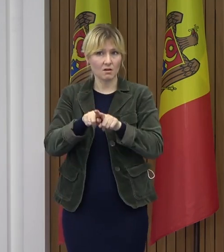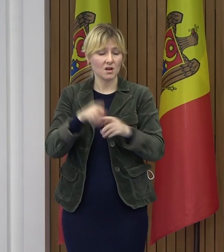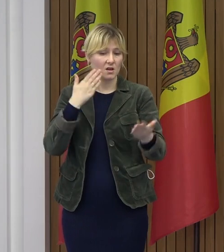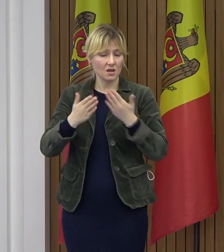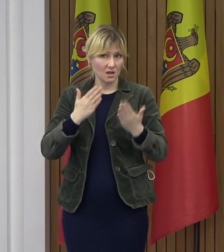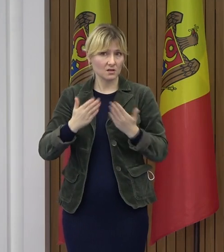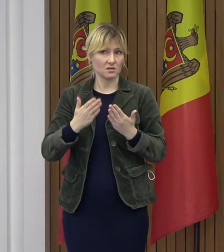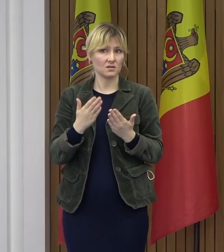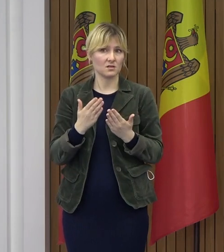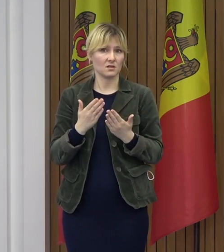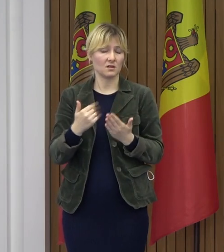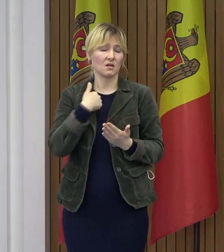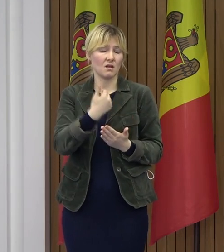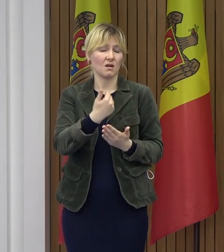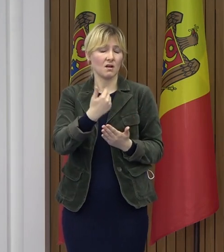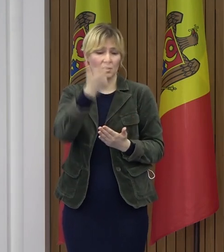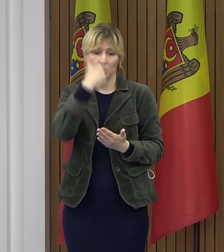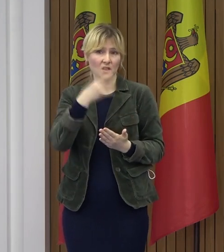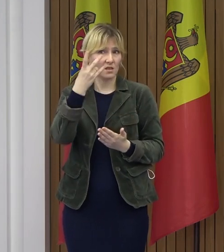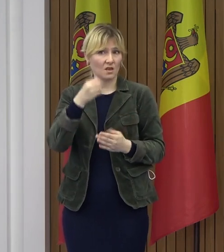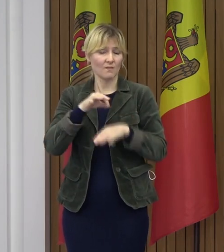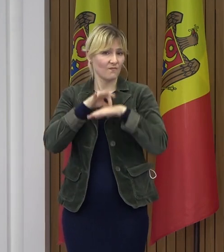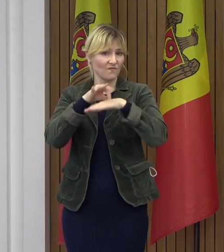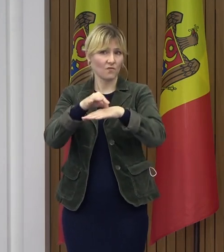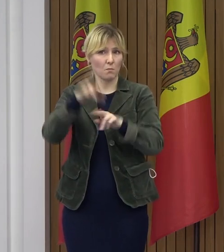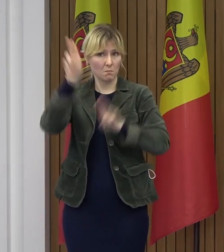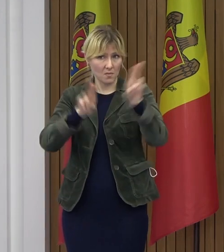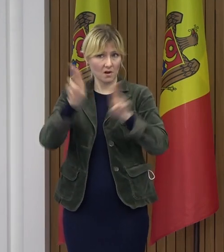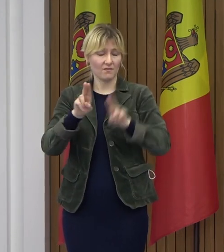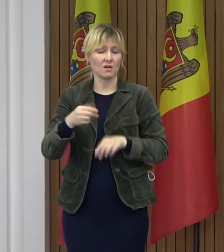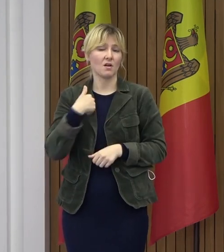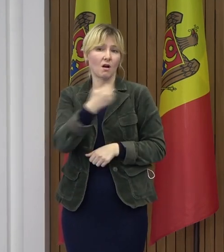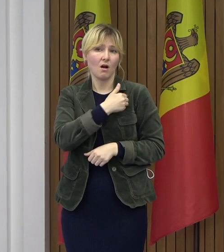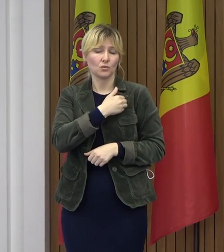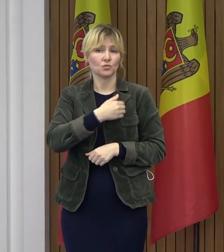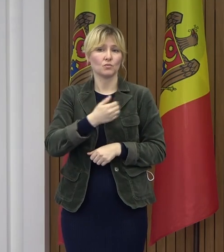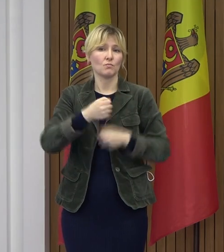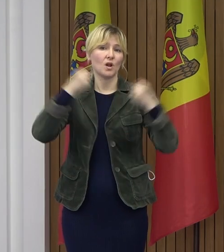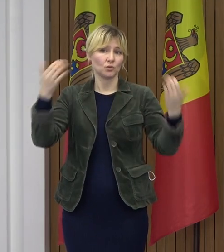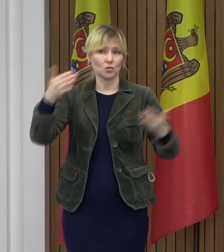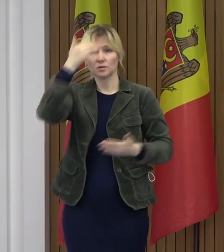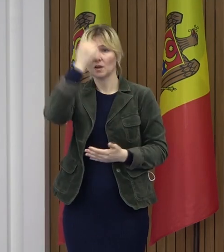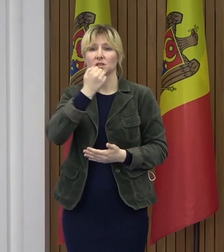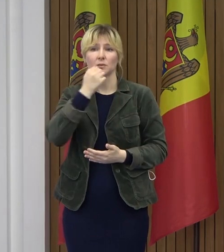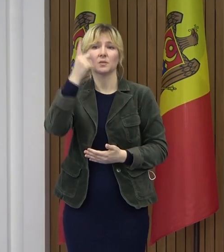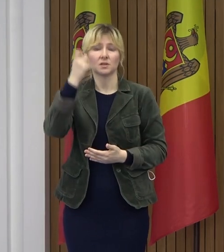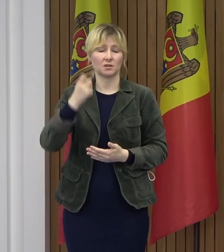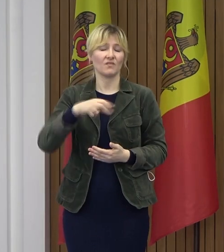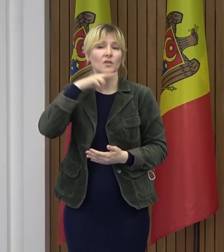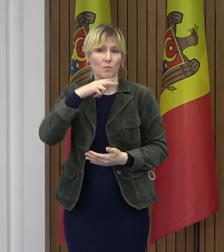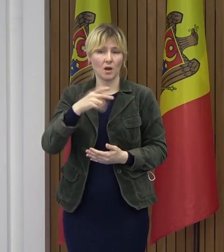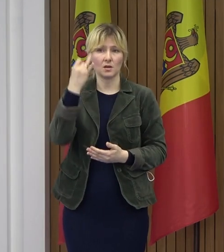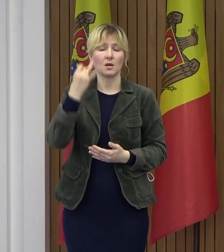Acestea fiind spuse, dați-mi voi să vă mulțumesc pentru atenție și să vă urez sănătate, multă sănătate,